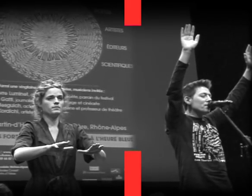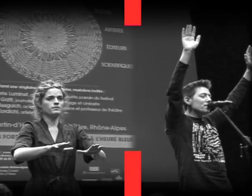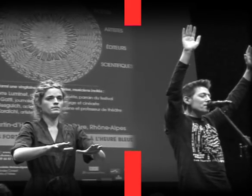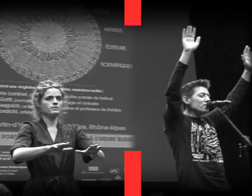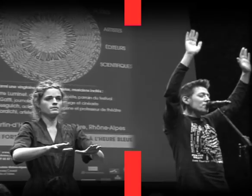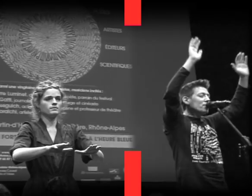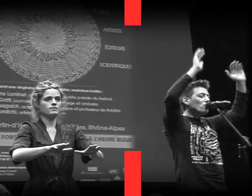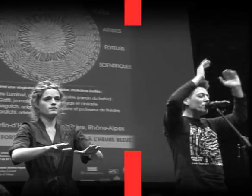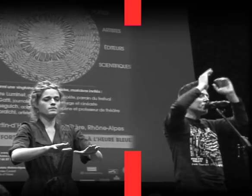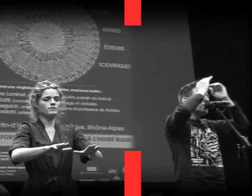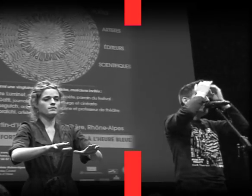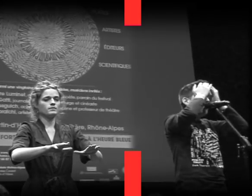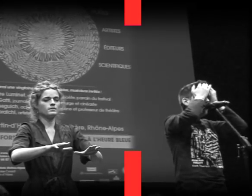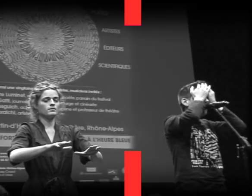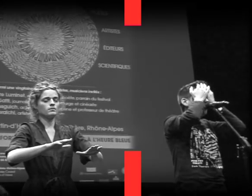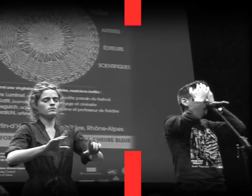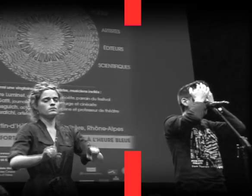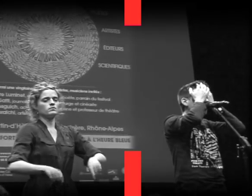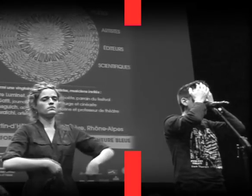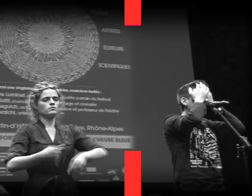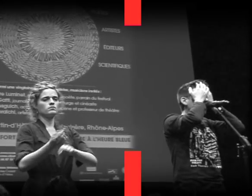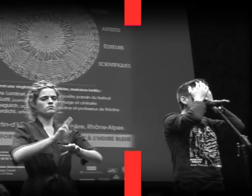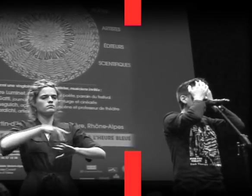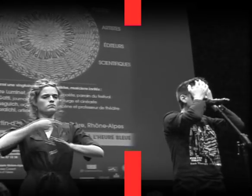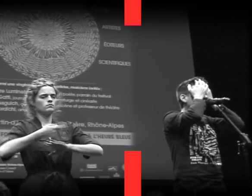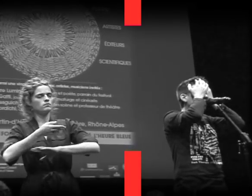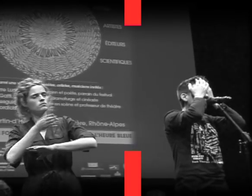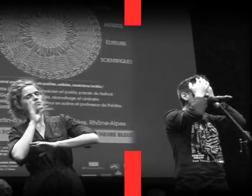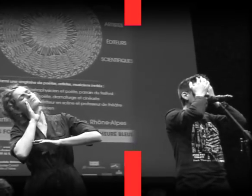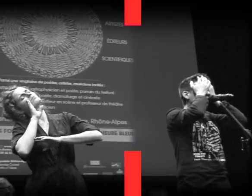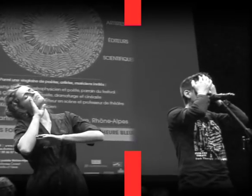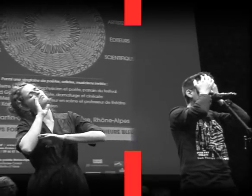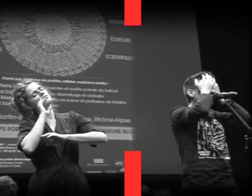J'ai couché chez les morts. Corps contre mort.